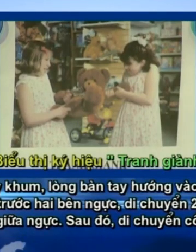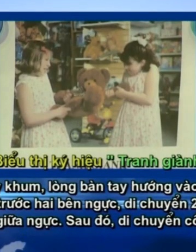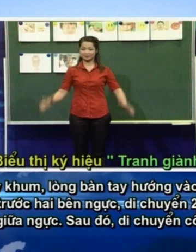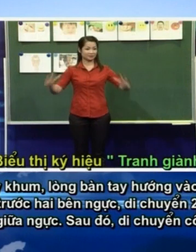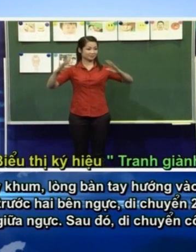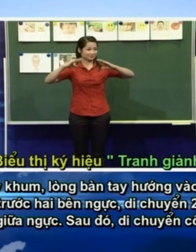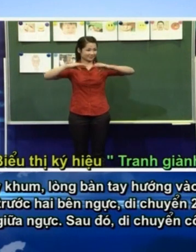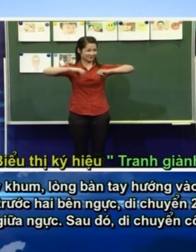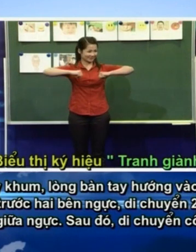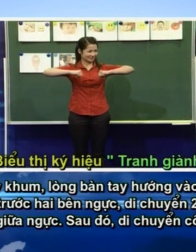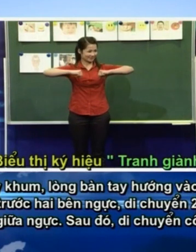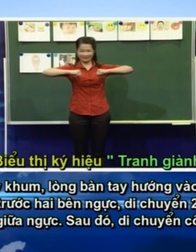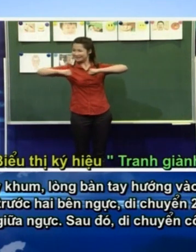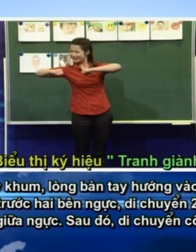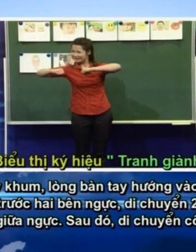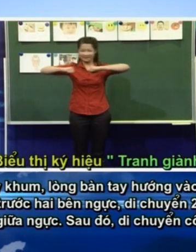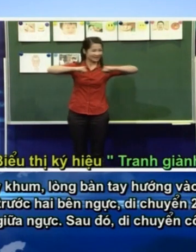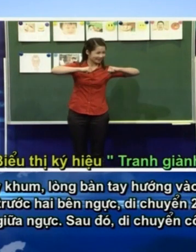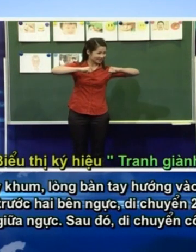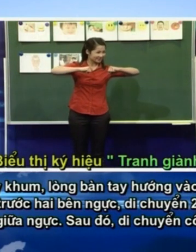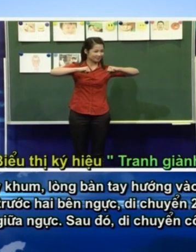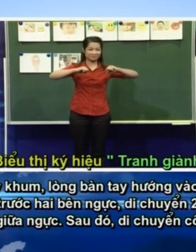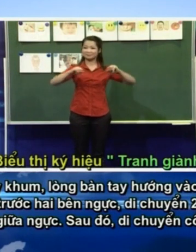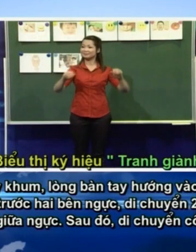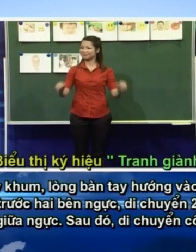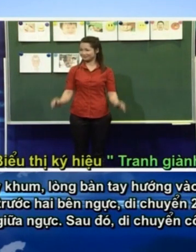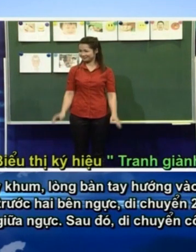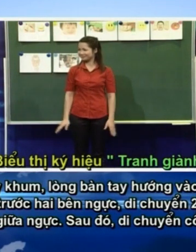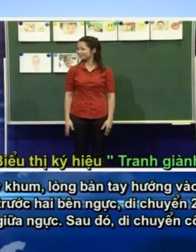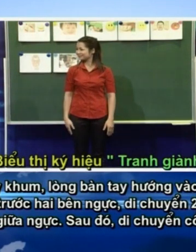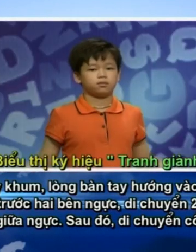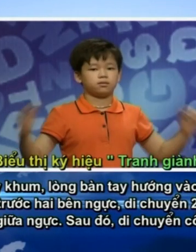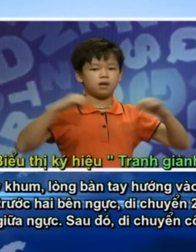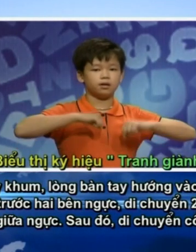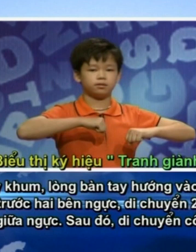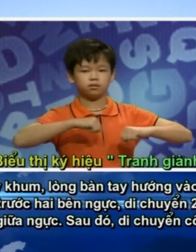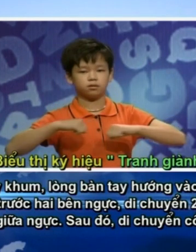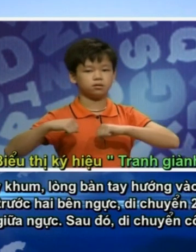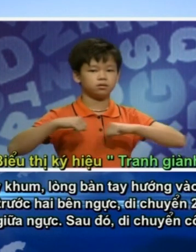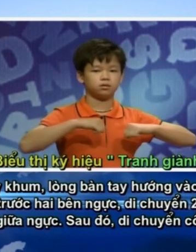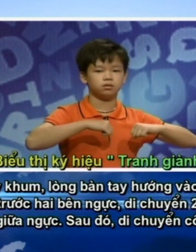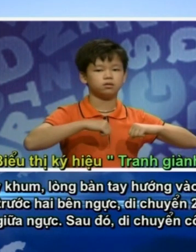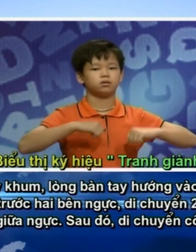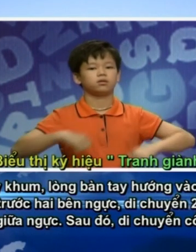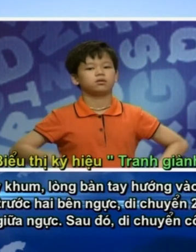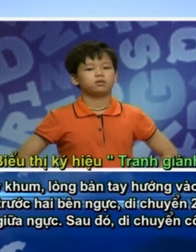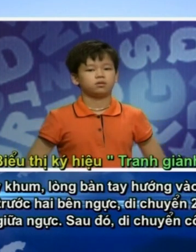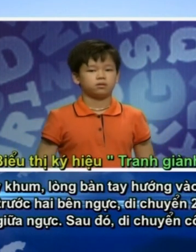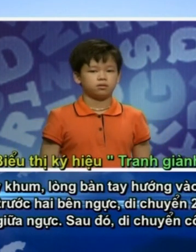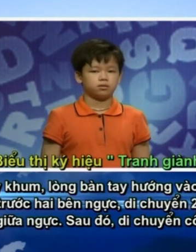Cách biểu thị ký hiệu Cách tranh giành như sau Hai tay khung Lòng bàn tay hướng vào nhau Đặt trước hai bên ngực Di chuyển hai tay vào giữa